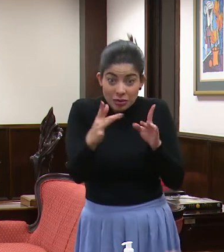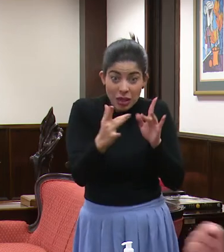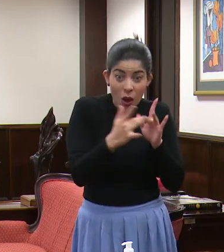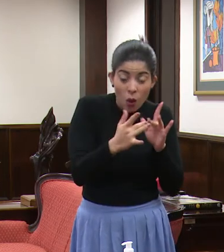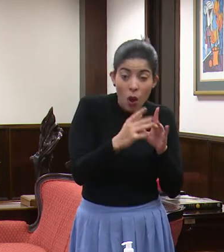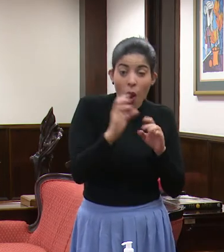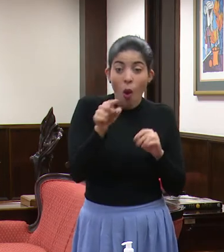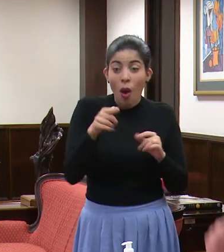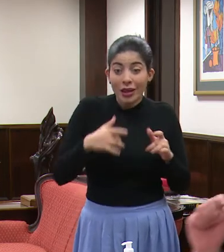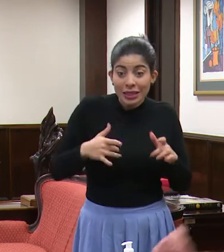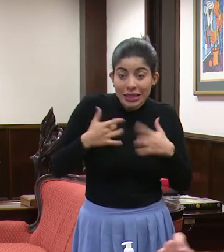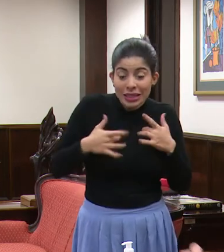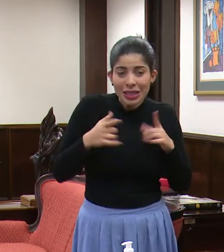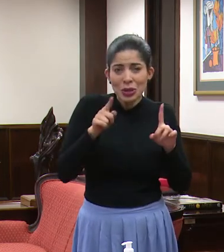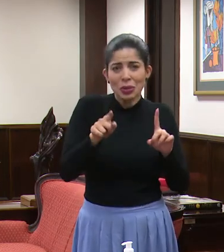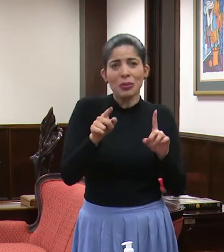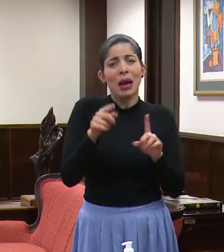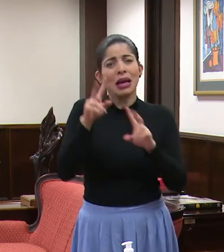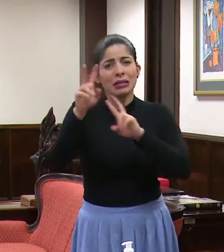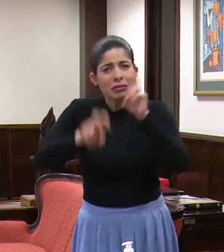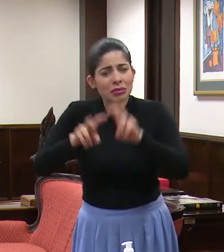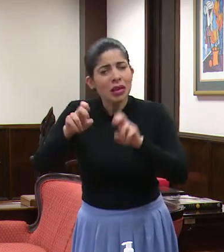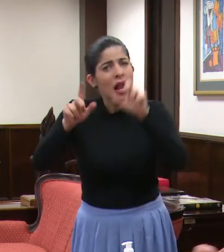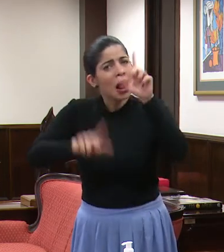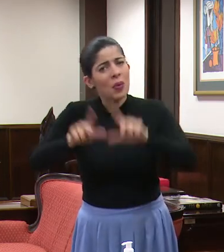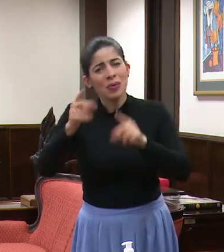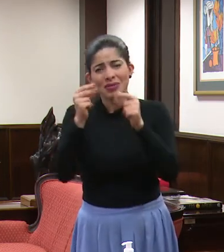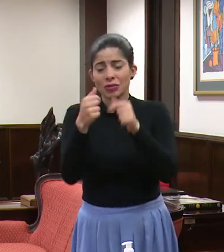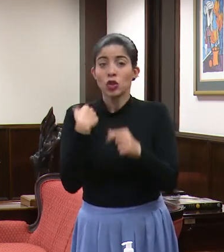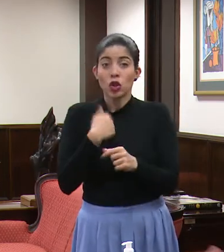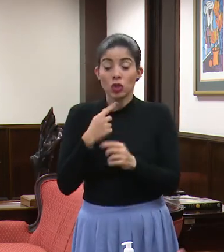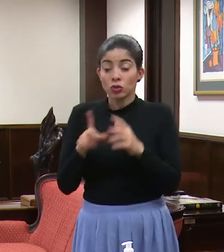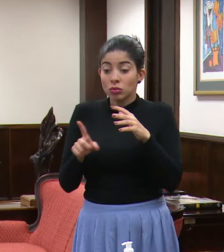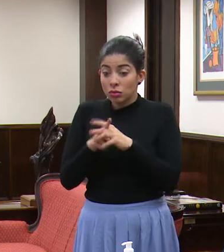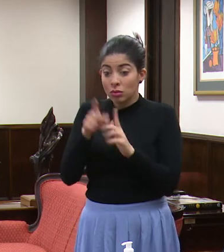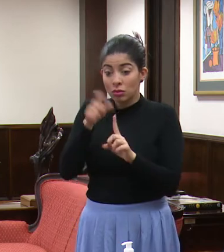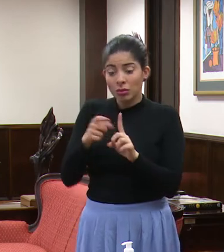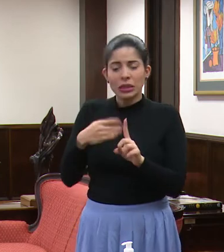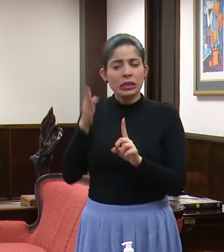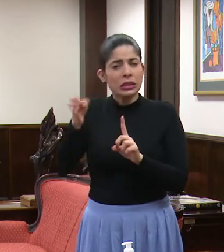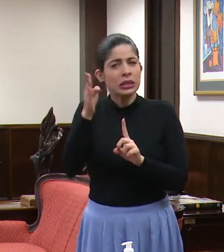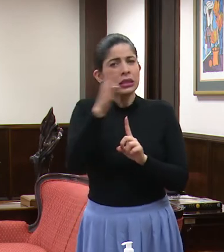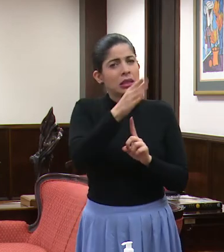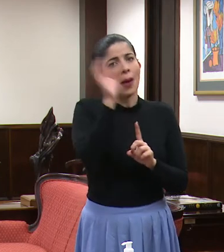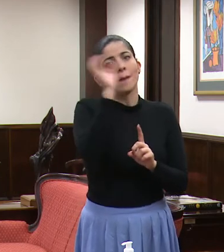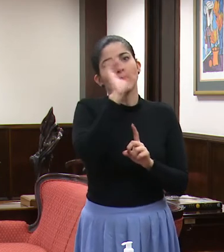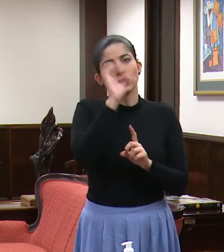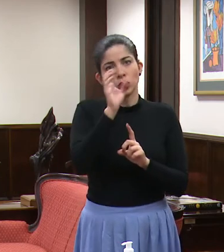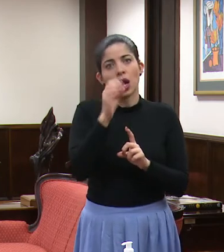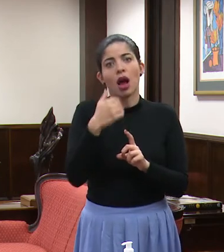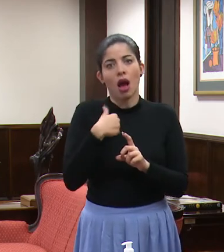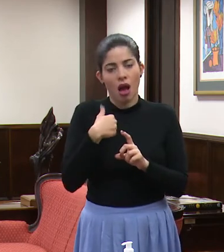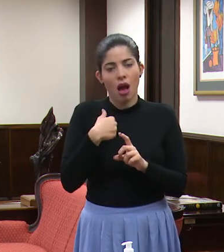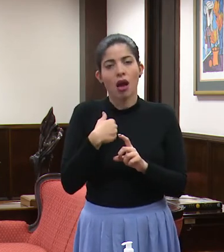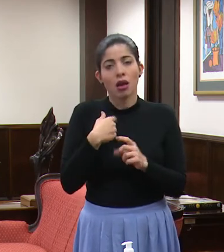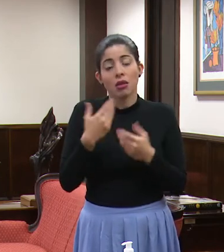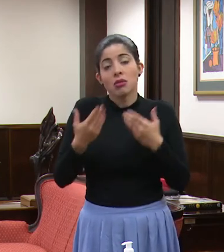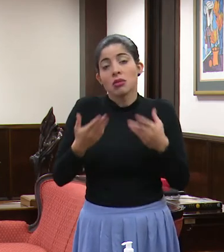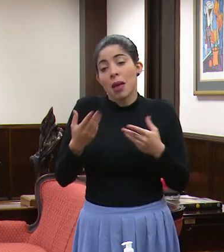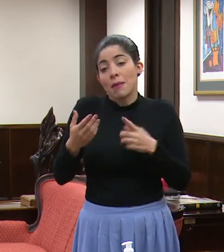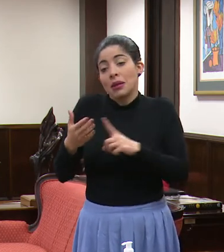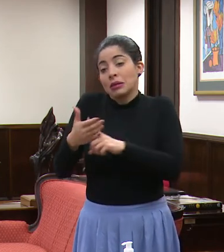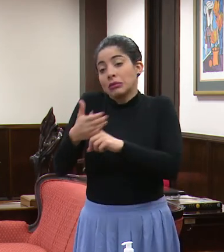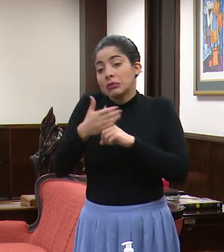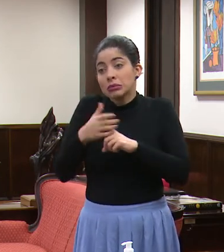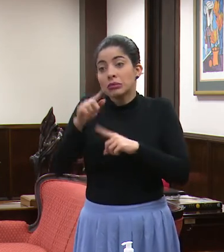síntomas de esos contactos directos, le hemos hecho pruebas, es decir, salimos, el país salió a buscar los casos. Es posible que haya, que las medidas de